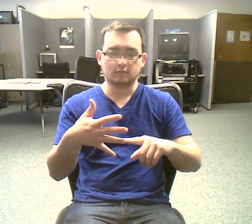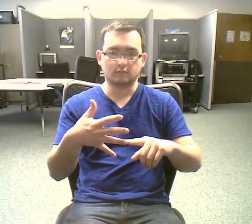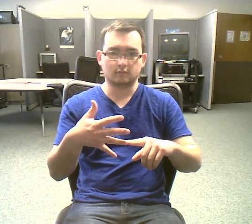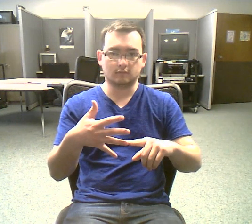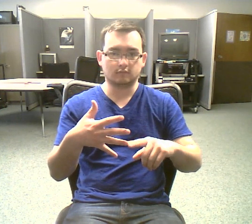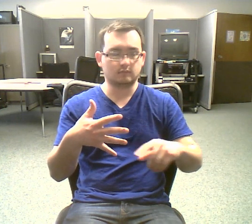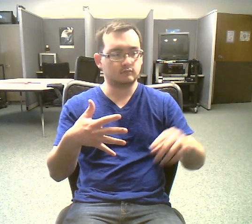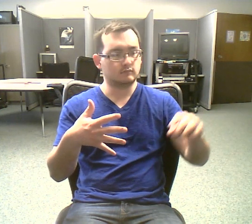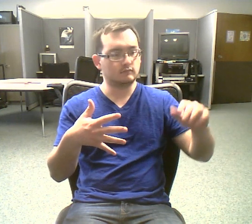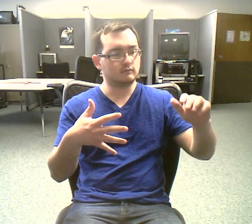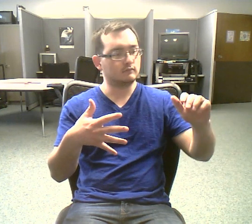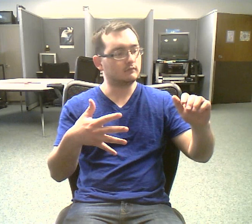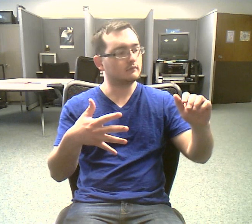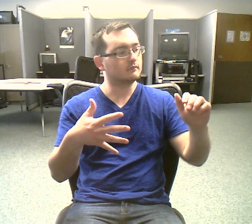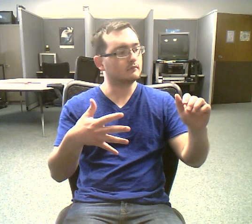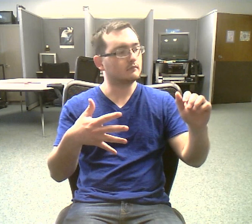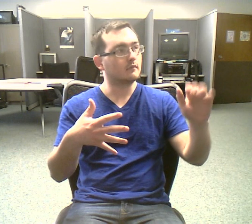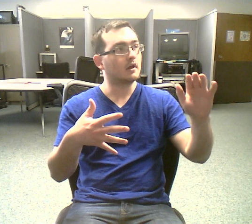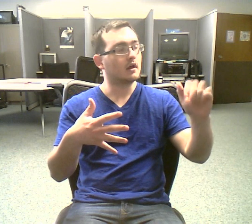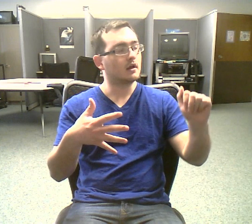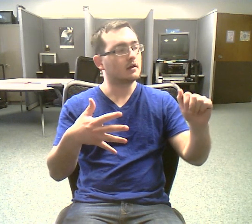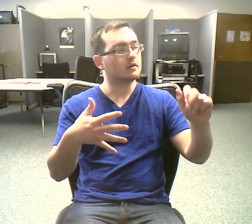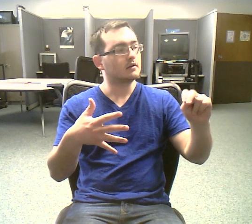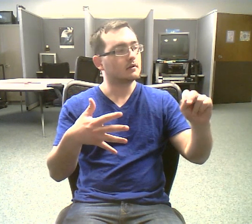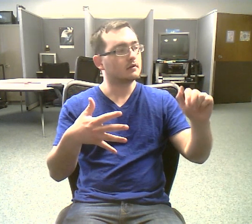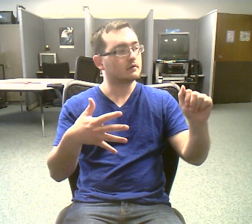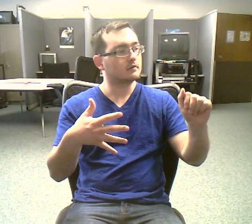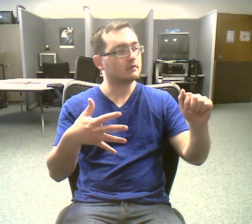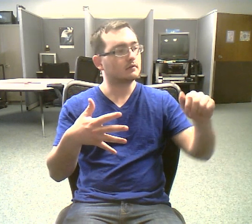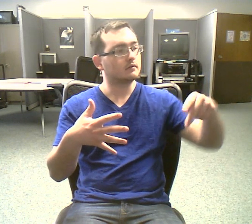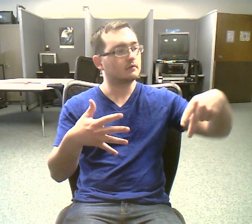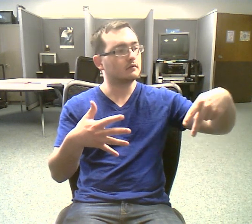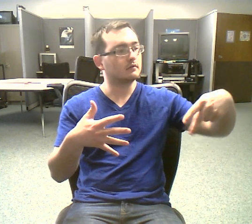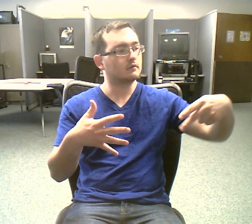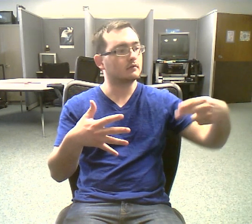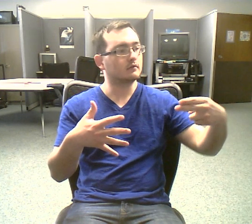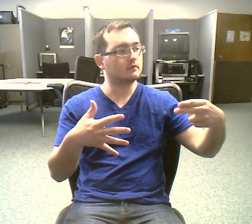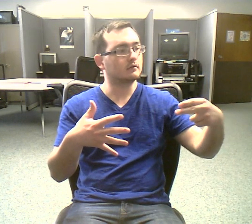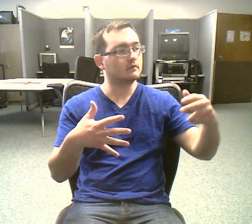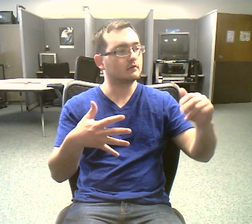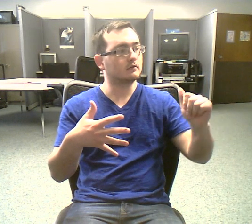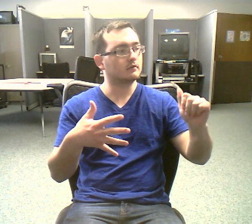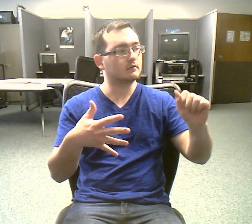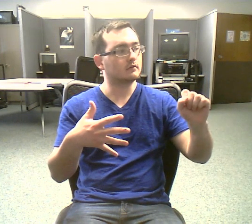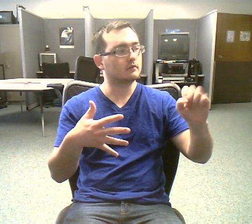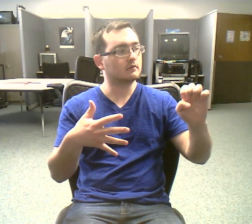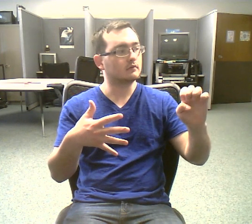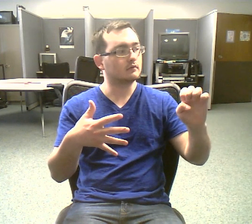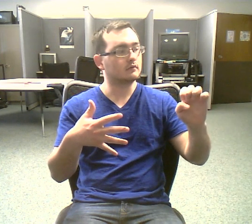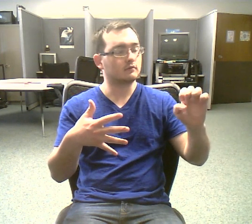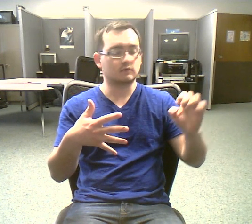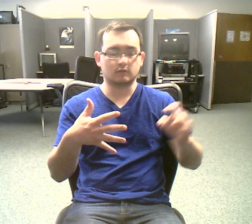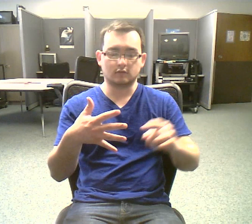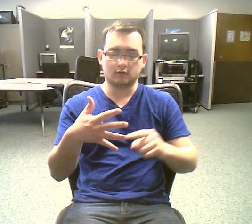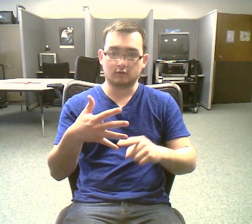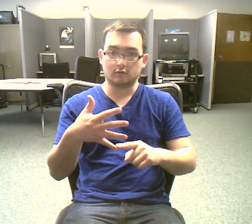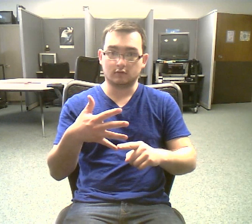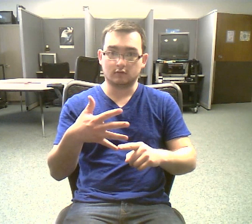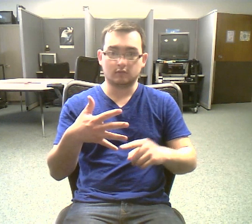Fourth is anaphase, A-N-A-P-H-A-S-E. And the fifth one